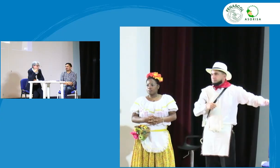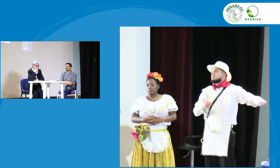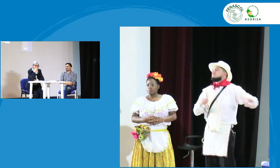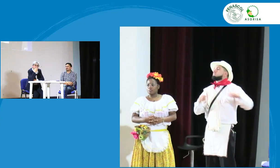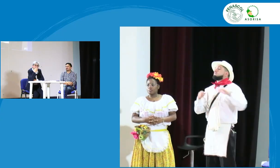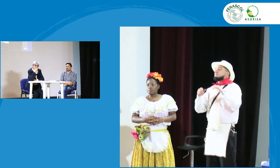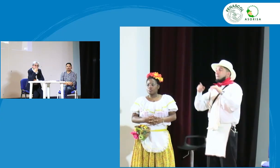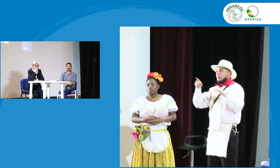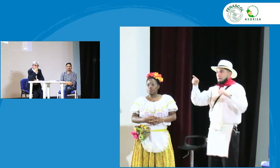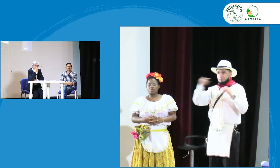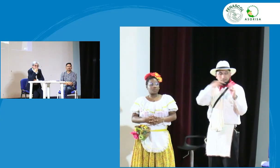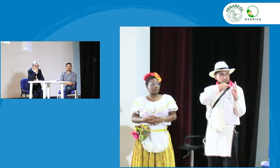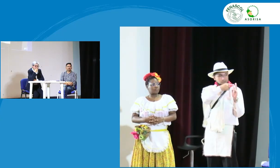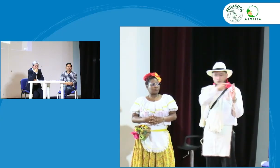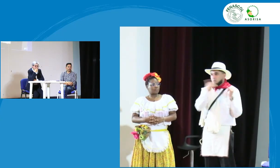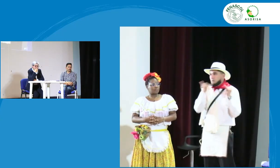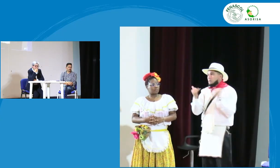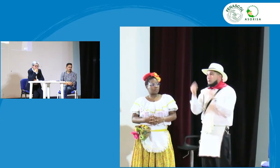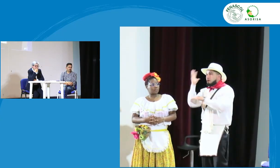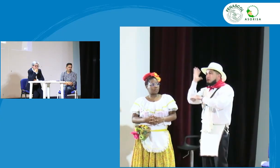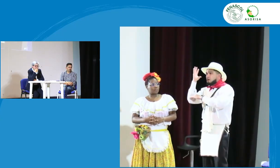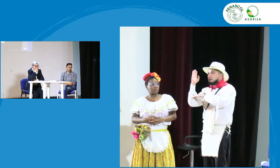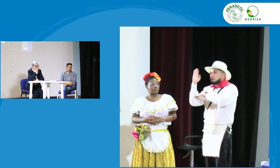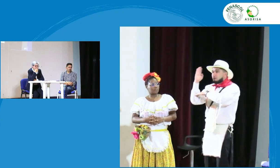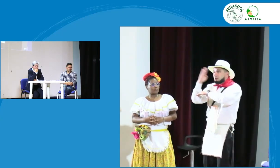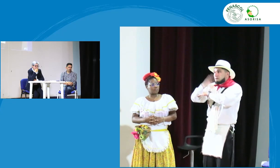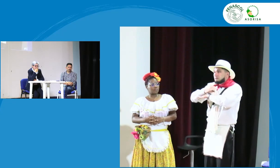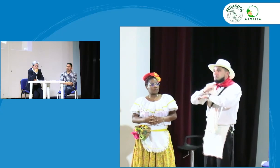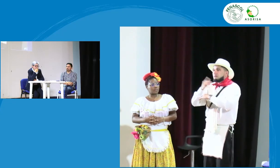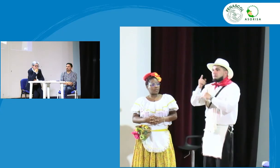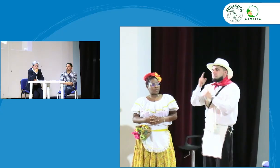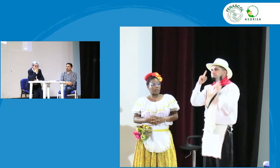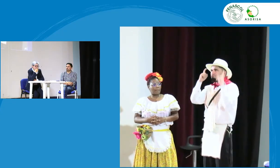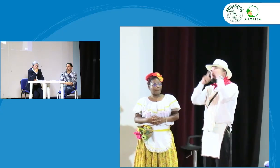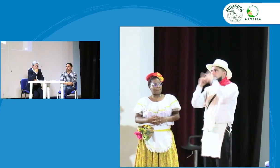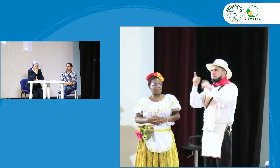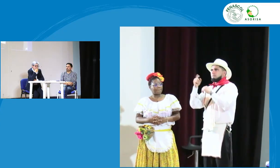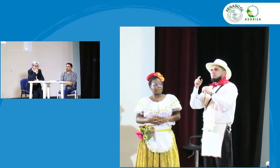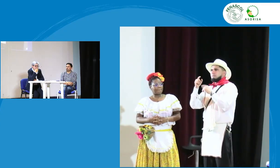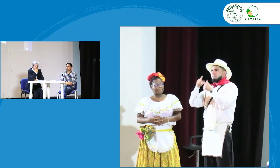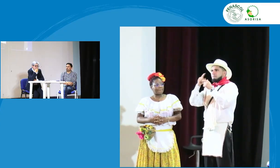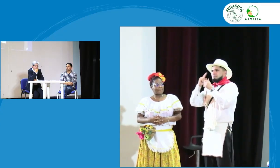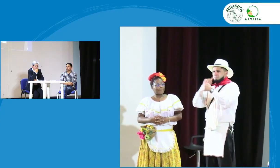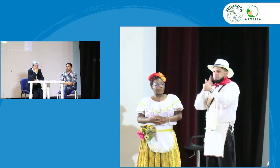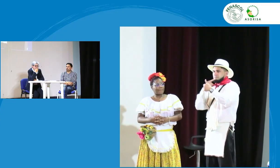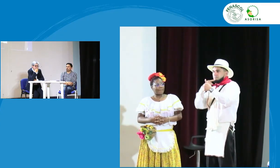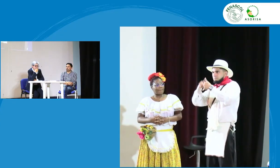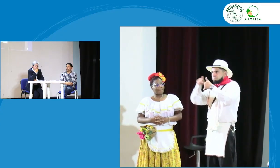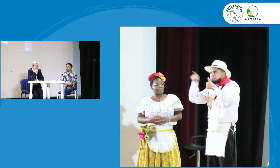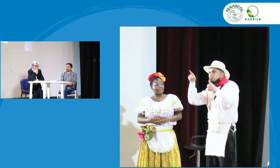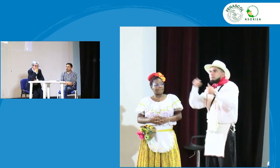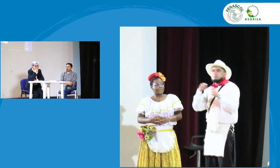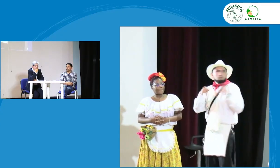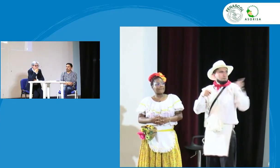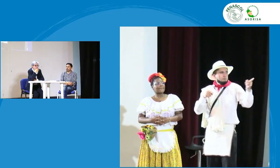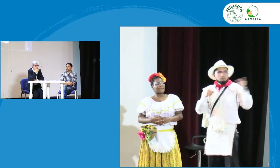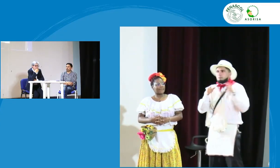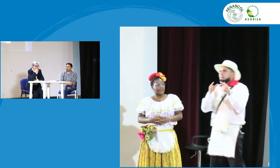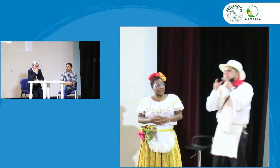la mesa a quienes se les van a hacer las preguntas relacionadas con el tema que hemos tratado esta tarde, Jesús que trató el tema